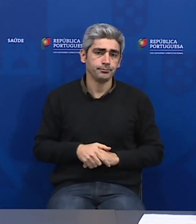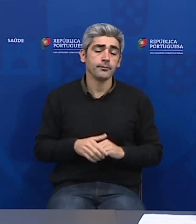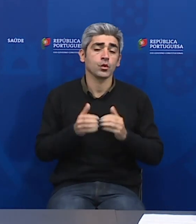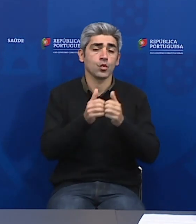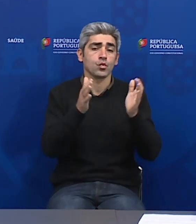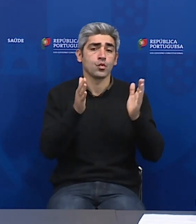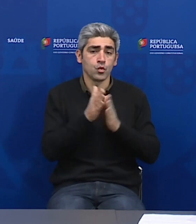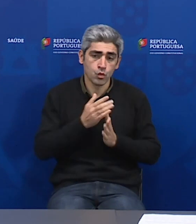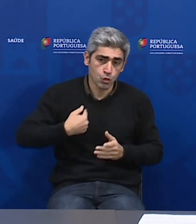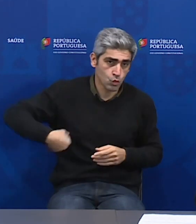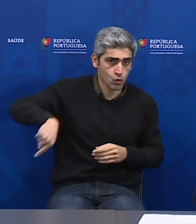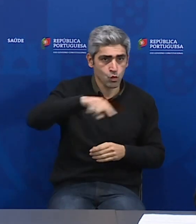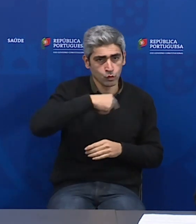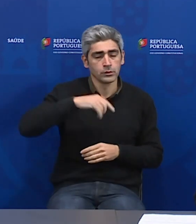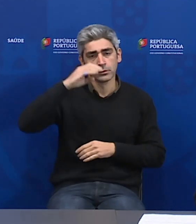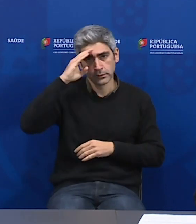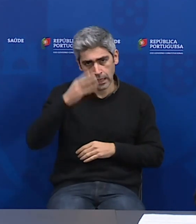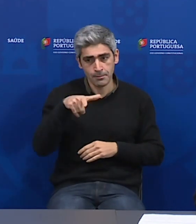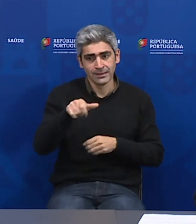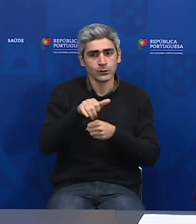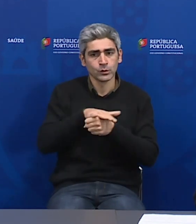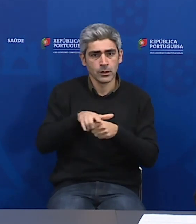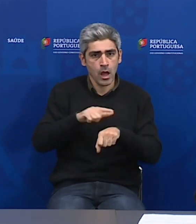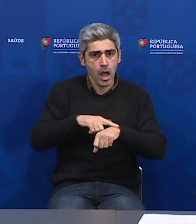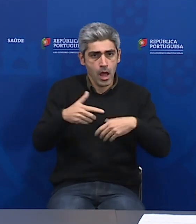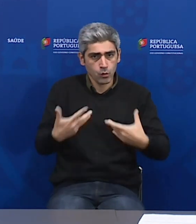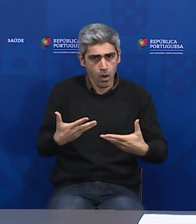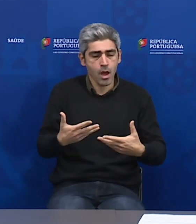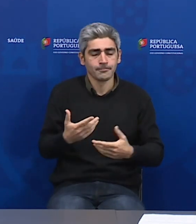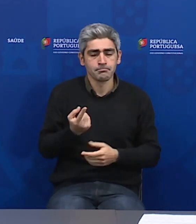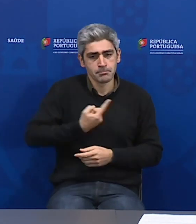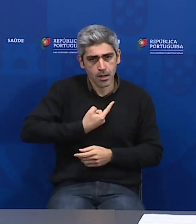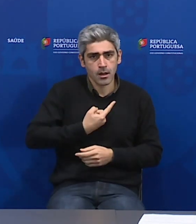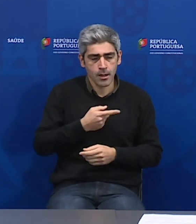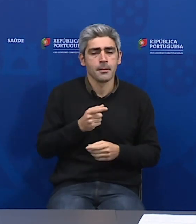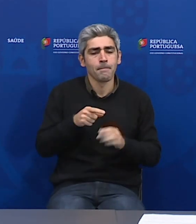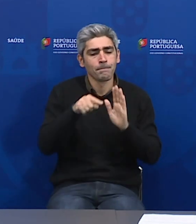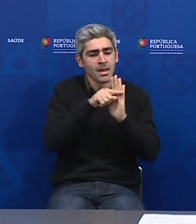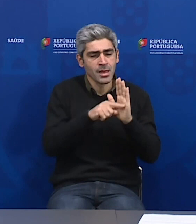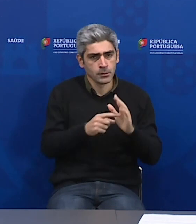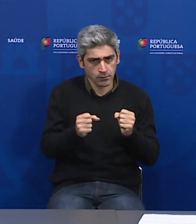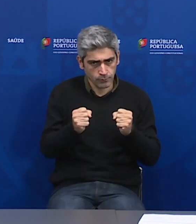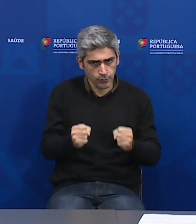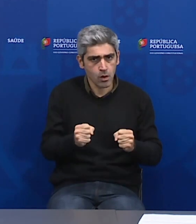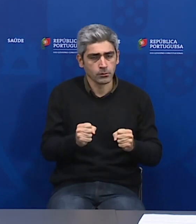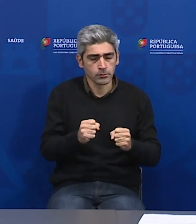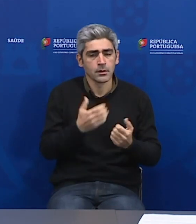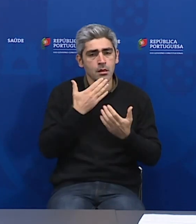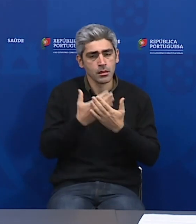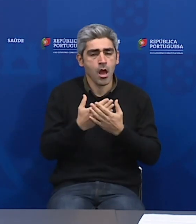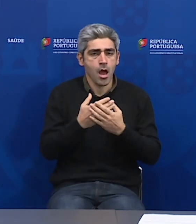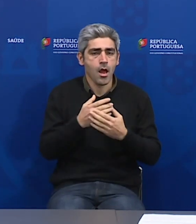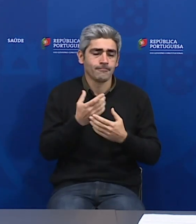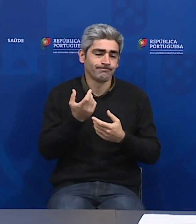Todos reconhecemos que a situação atual impõe a adoção de medidas robustas que sacrificam a